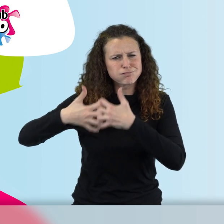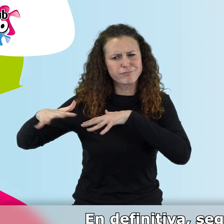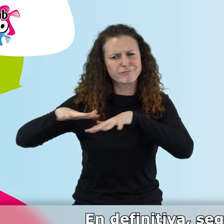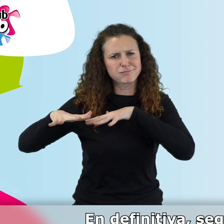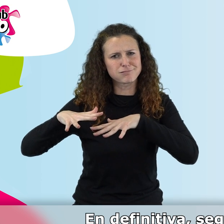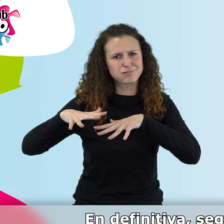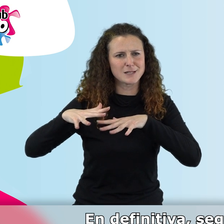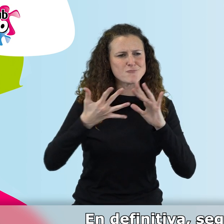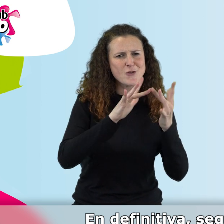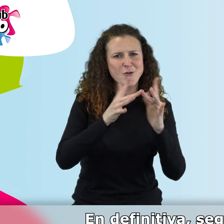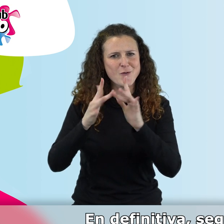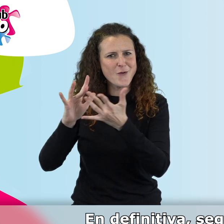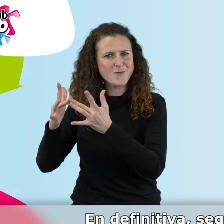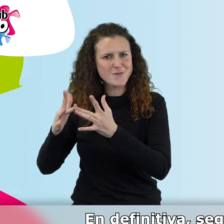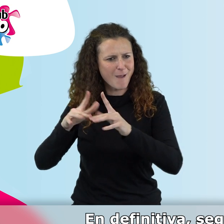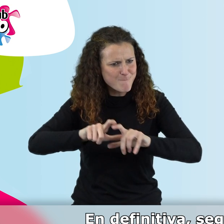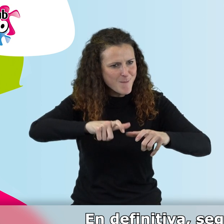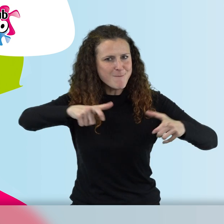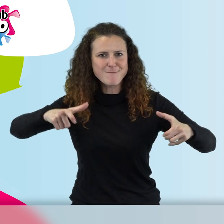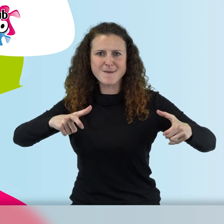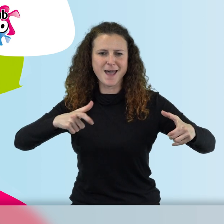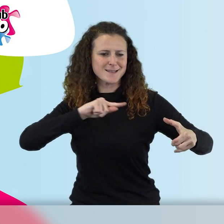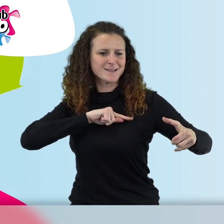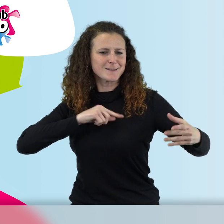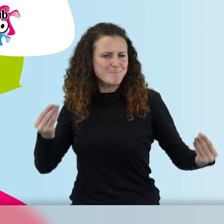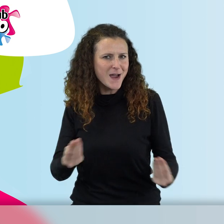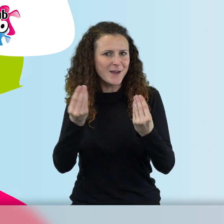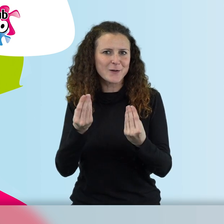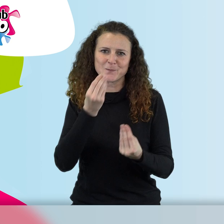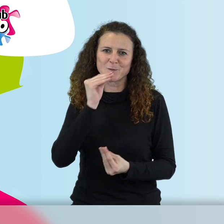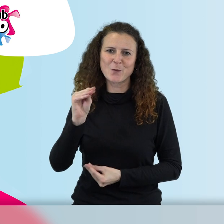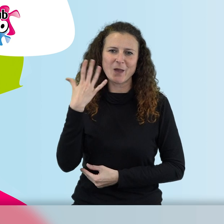sociales, en definitiva, seguramente se encuentren mejor. estupendo.